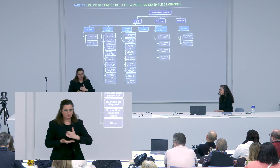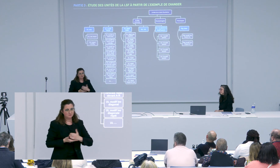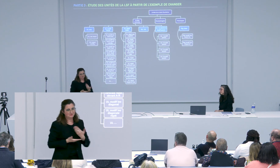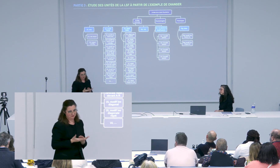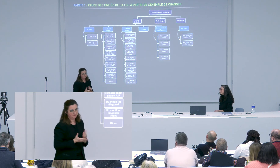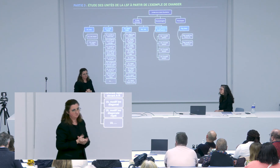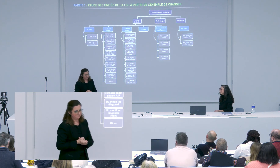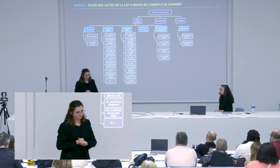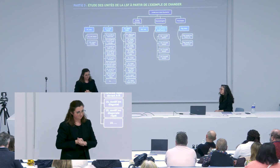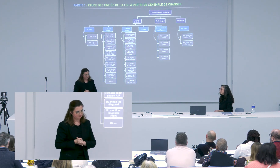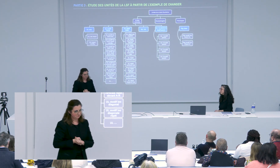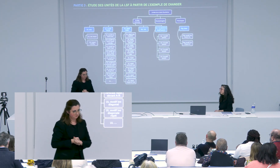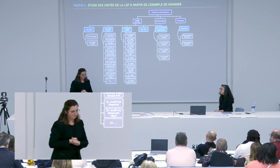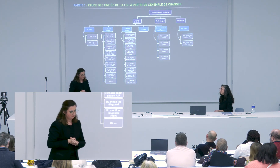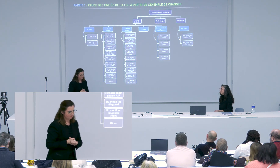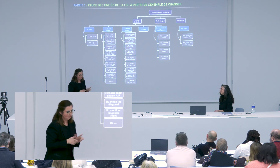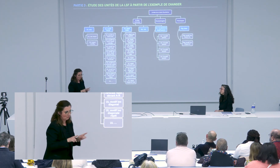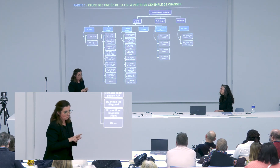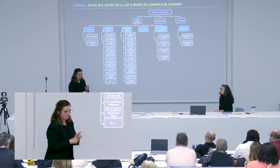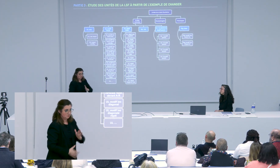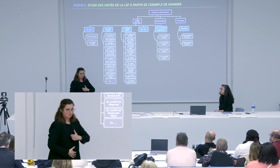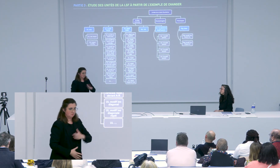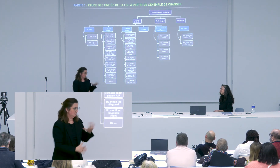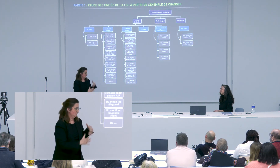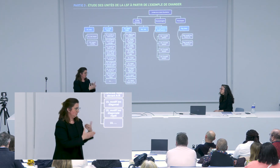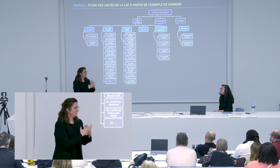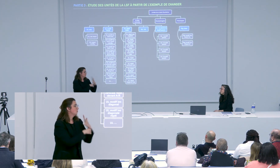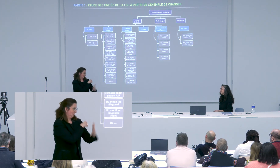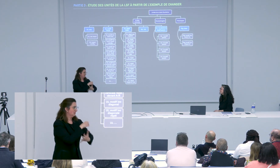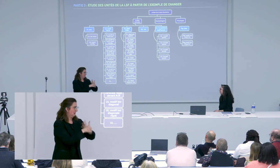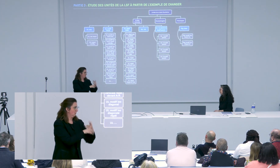est en lien avec ce travail au niveau de l'étymologie des signes